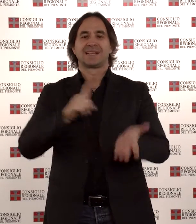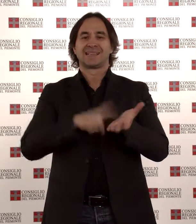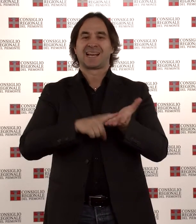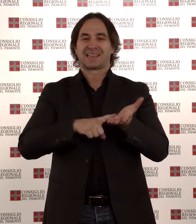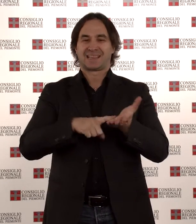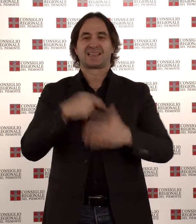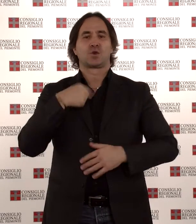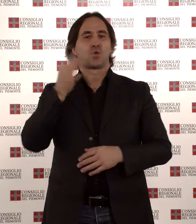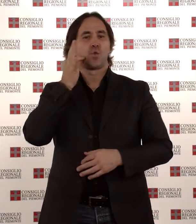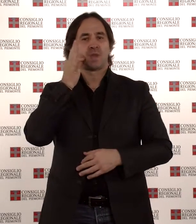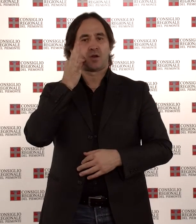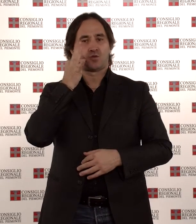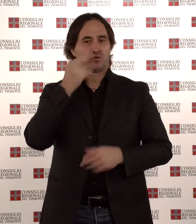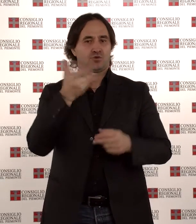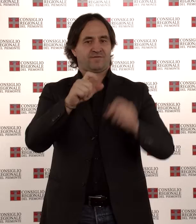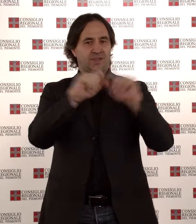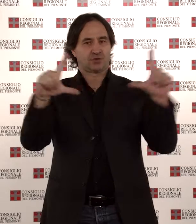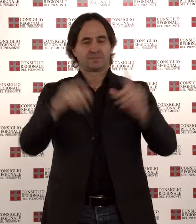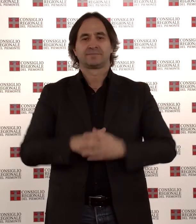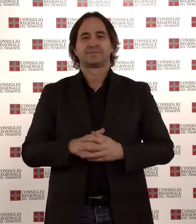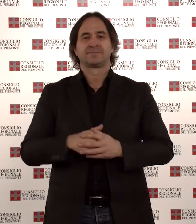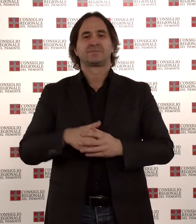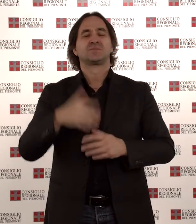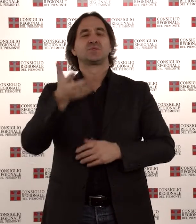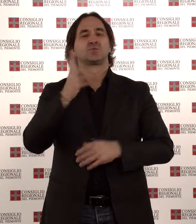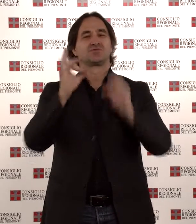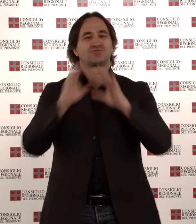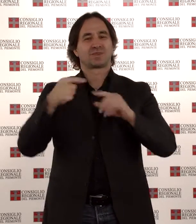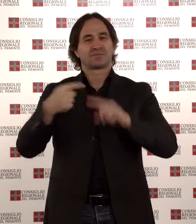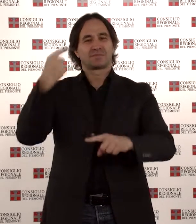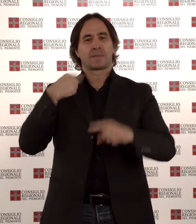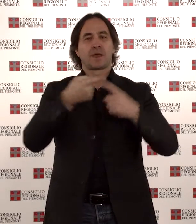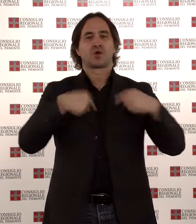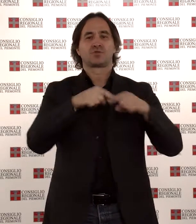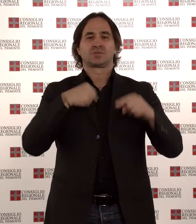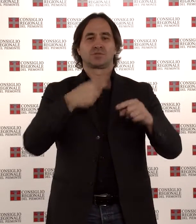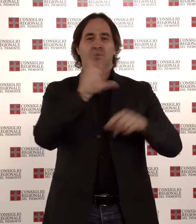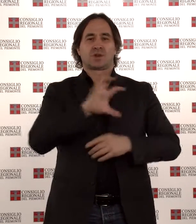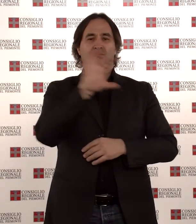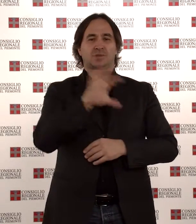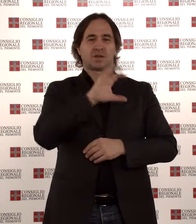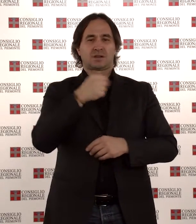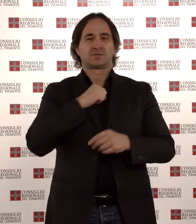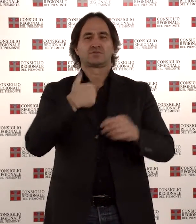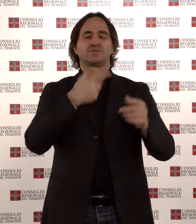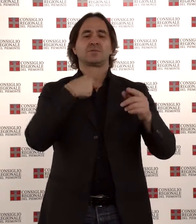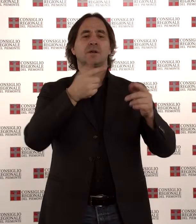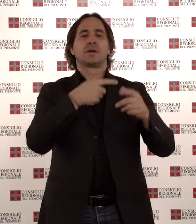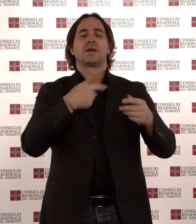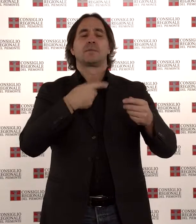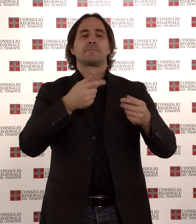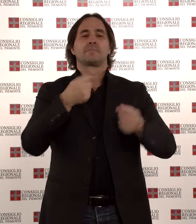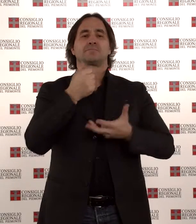video. Nella seduta del 15 dicembre il Consiglio regionale ha approvato il collegato alla manovra finanziaria 2015,